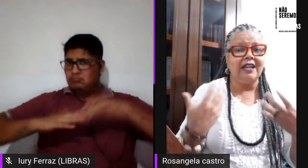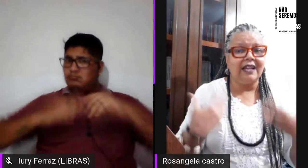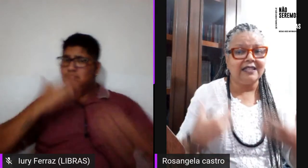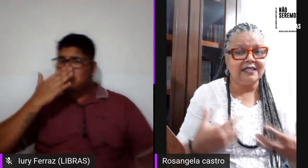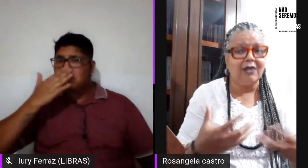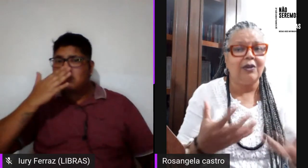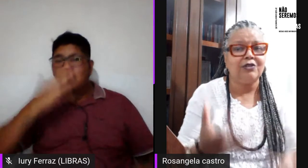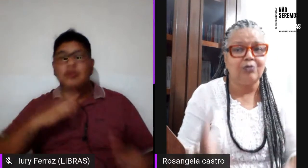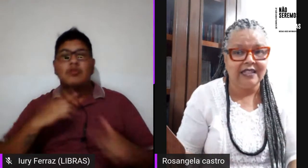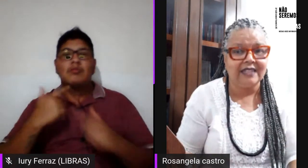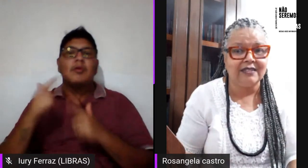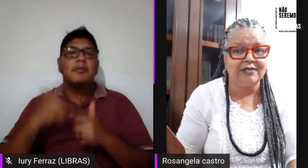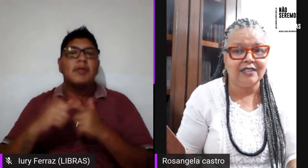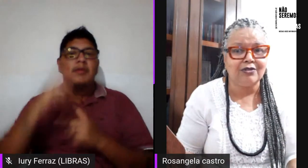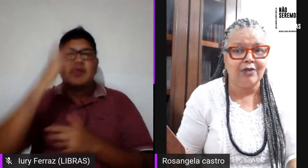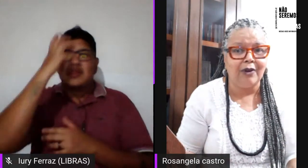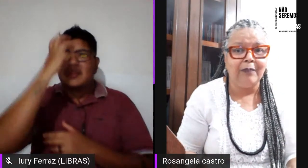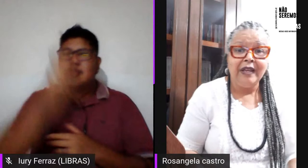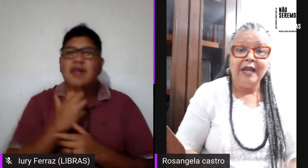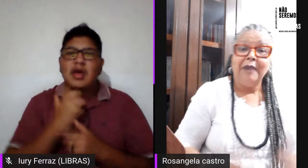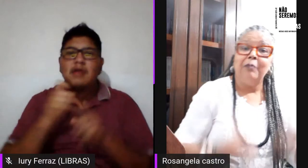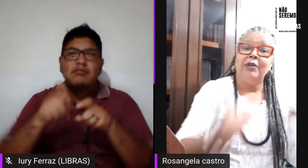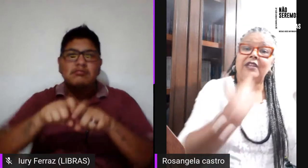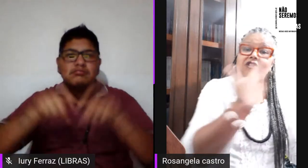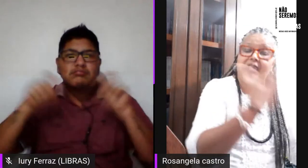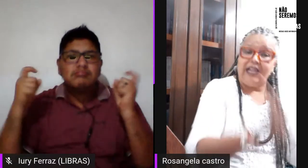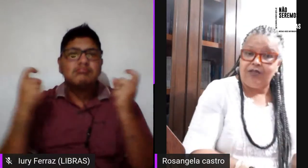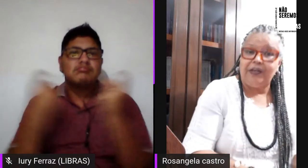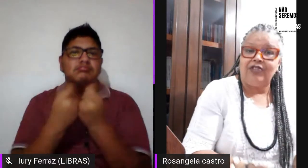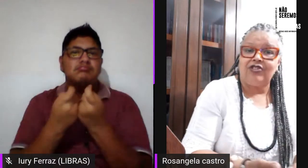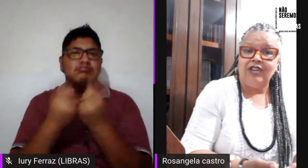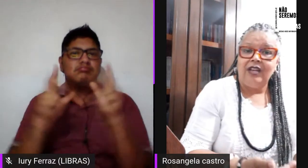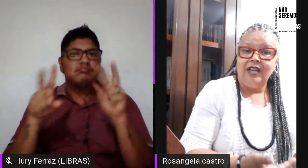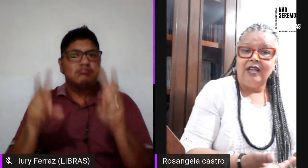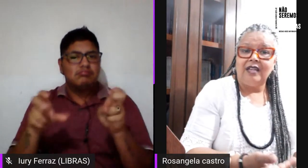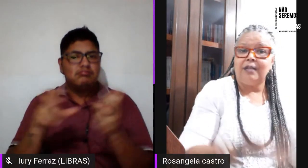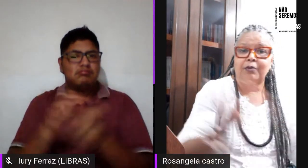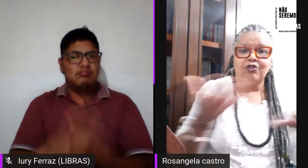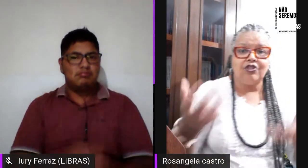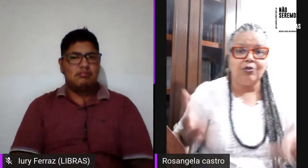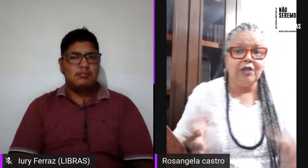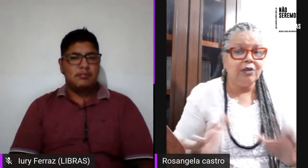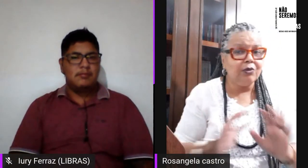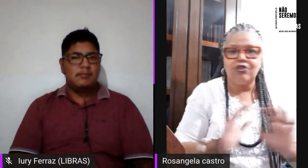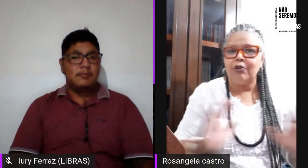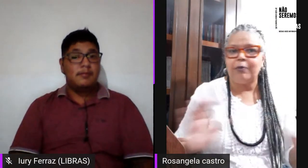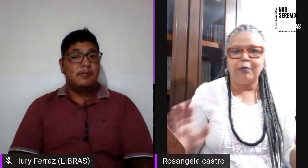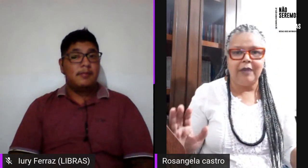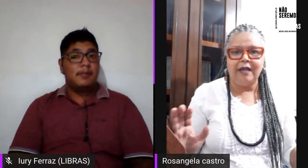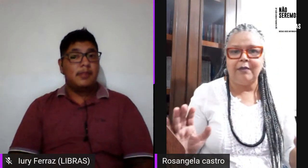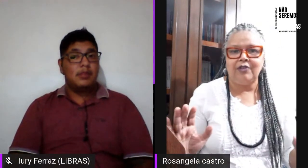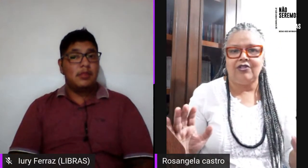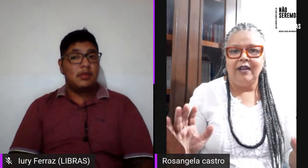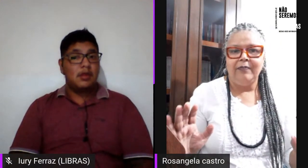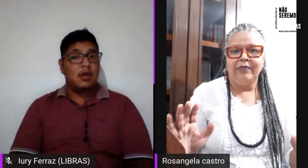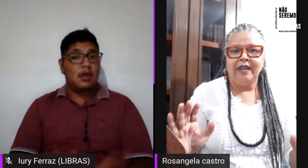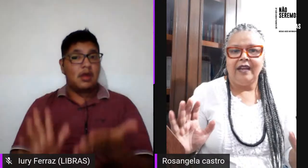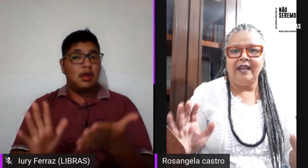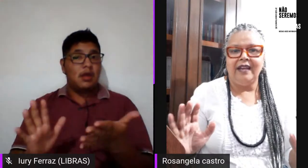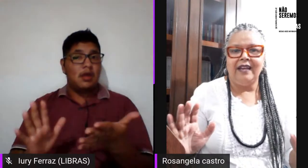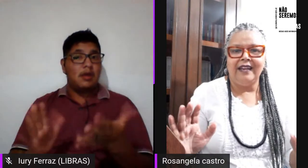em relação à sua orientação sexual. Muitas lésbicas que se prostituíam não tinham problemas